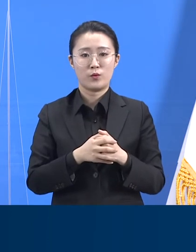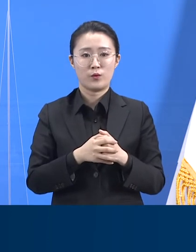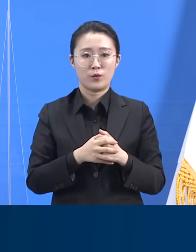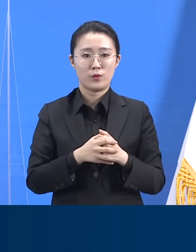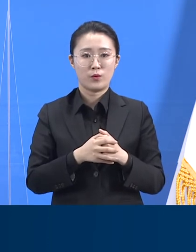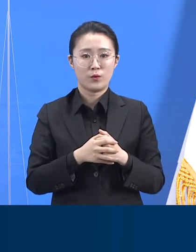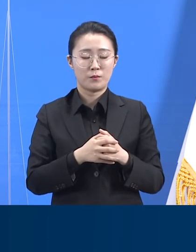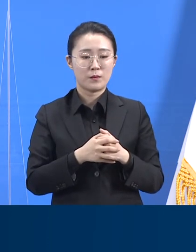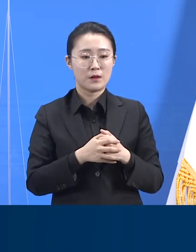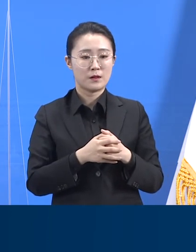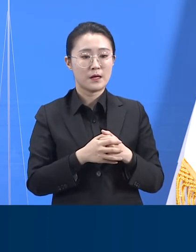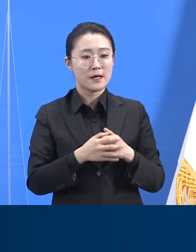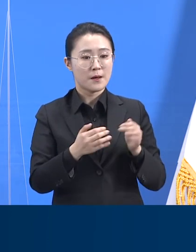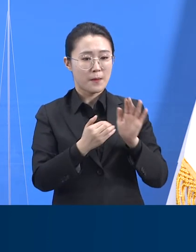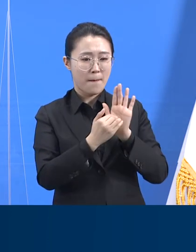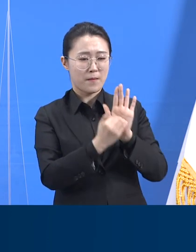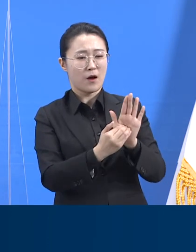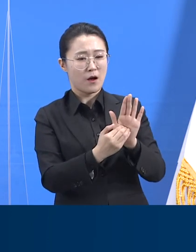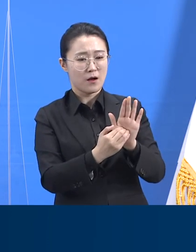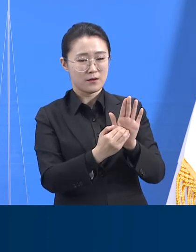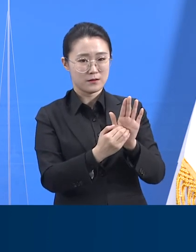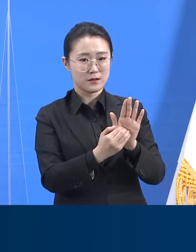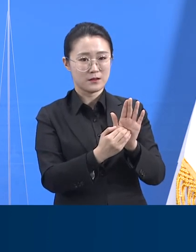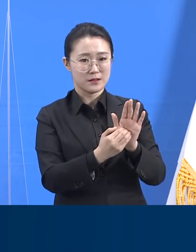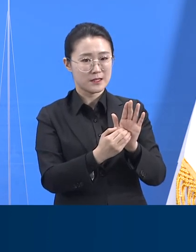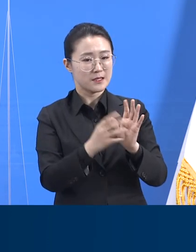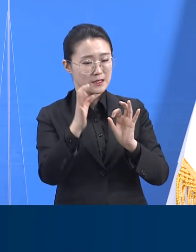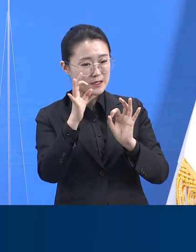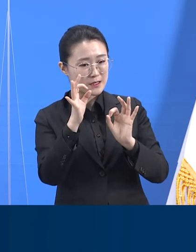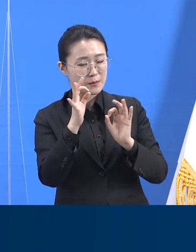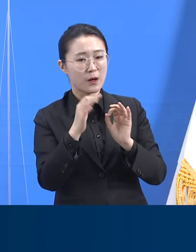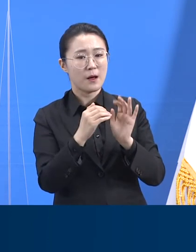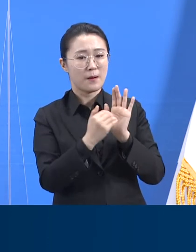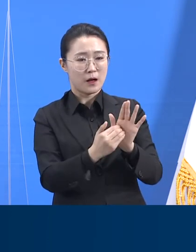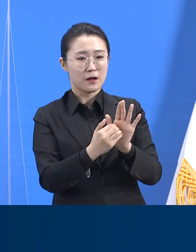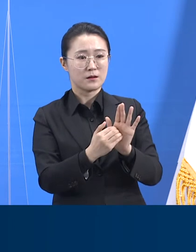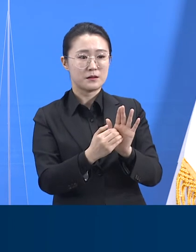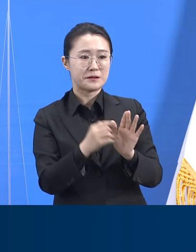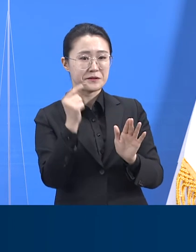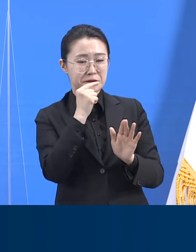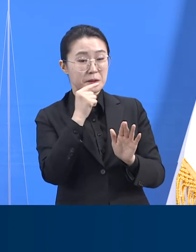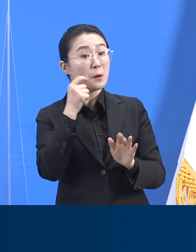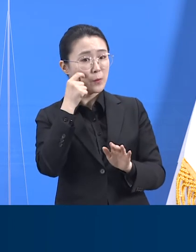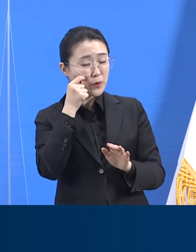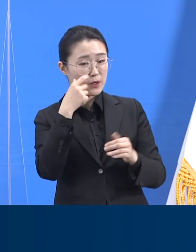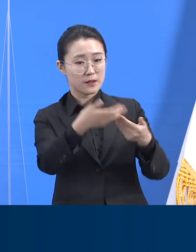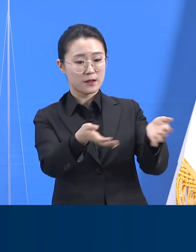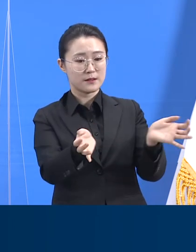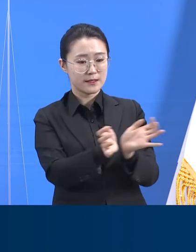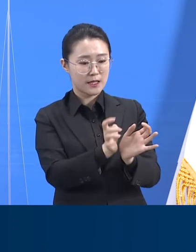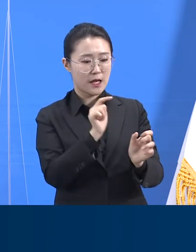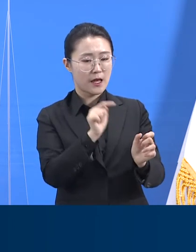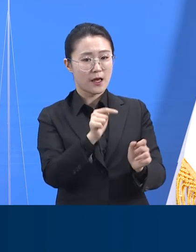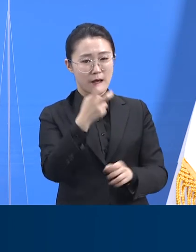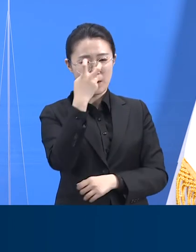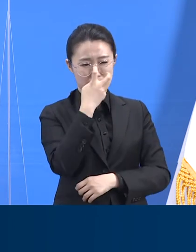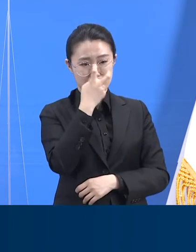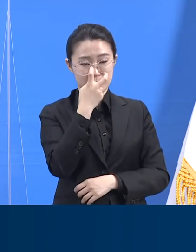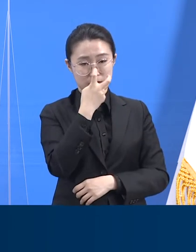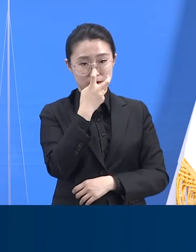확인하는 방법입니다. 증상 발현으로부터 만 3일이 지난 뒤 확진된 영어부터